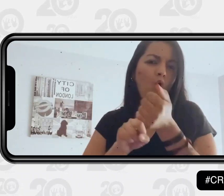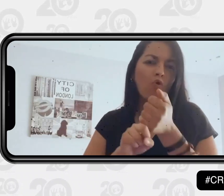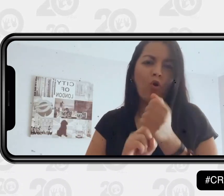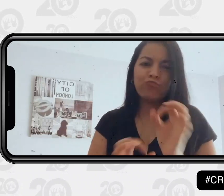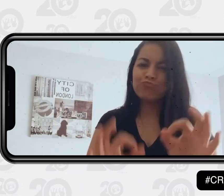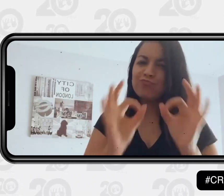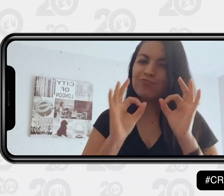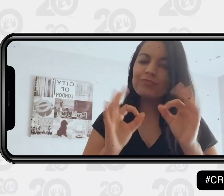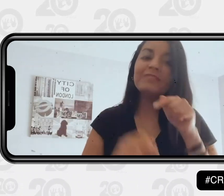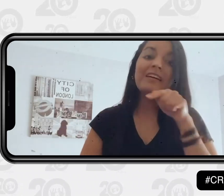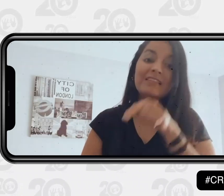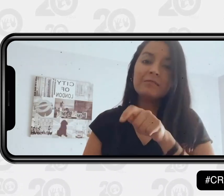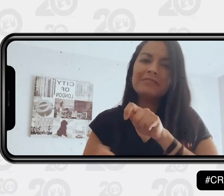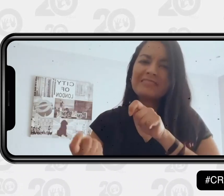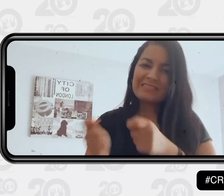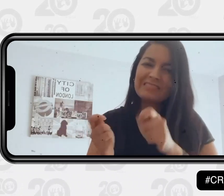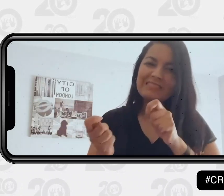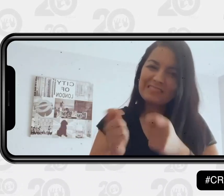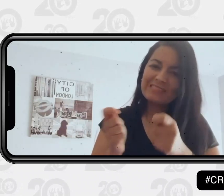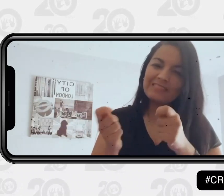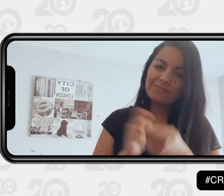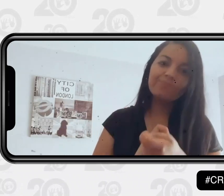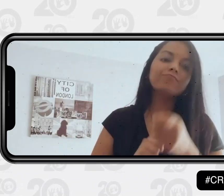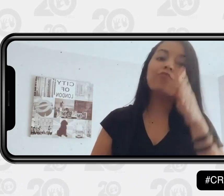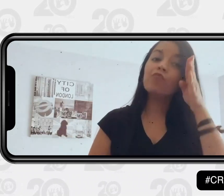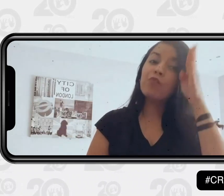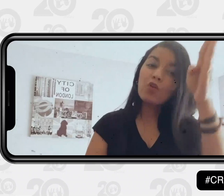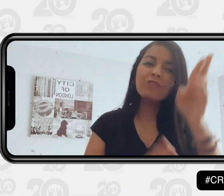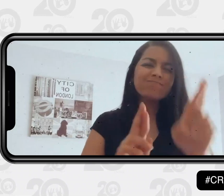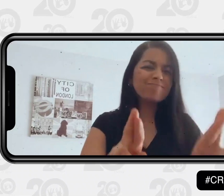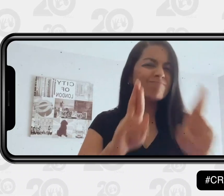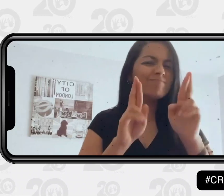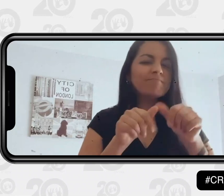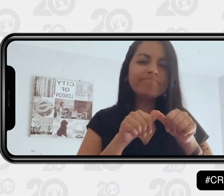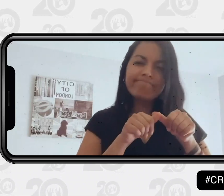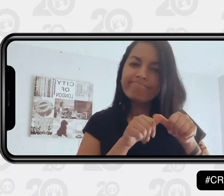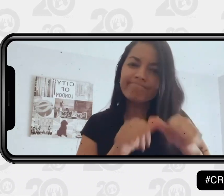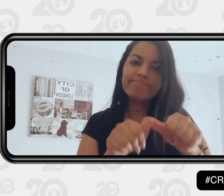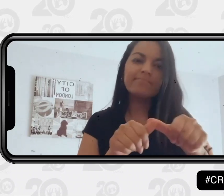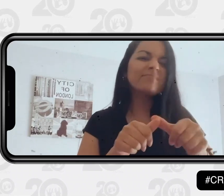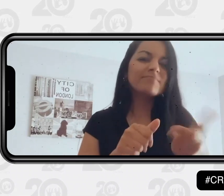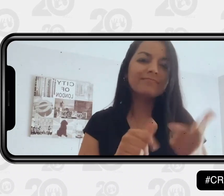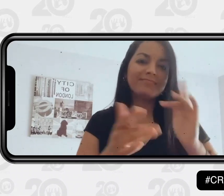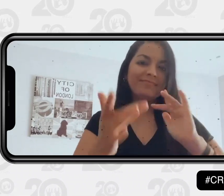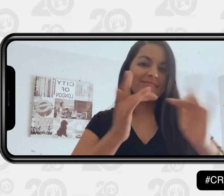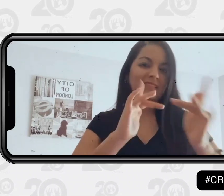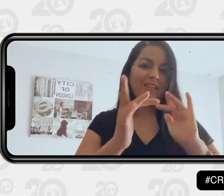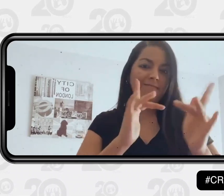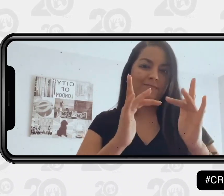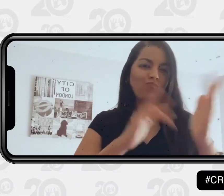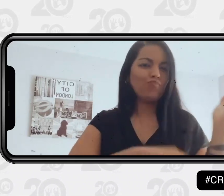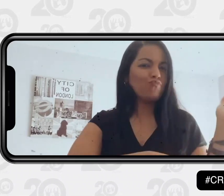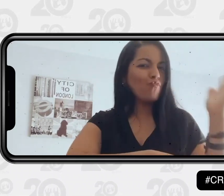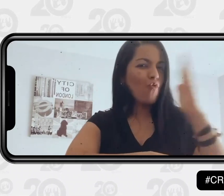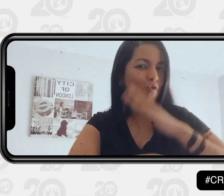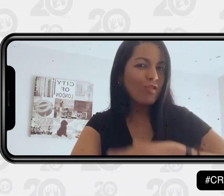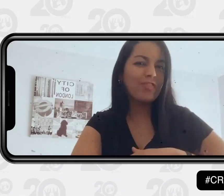logro y ha permitido la transformación. Queremos que a futuro realmente el Centro de Relevo se mantenga en las